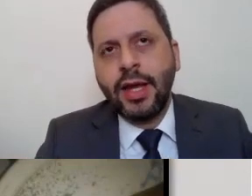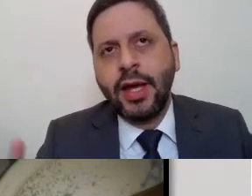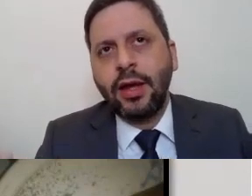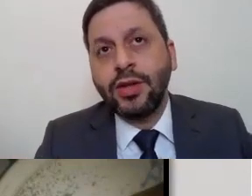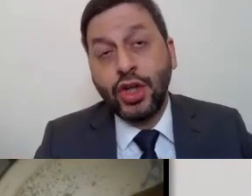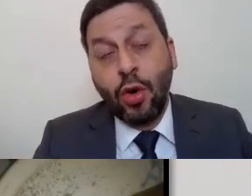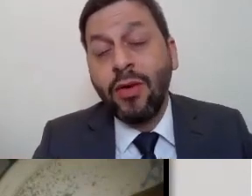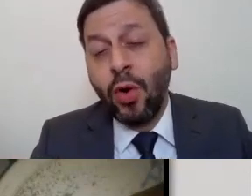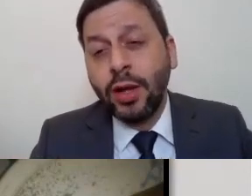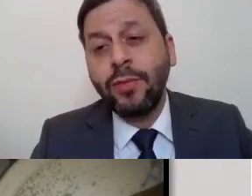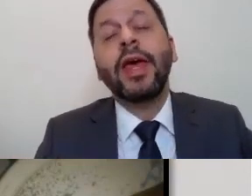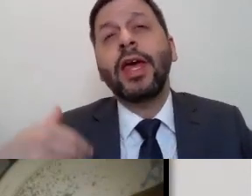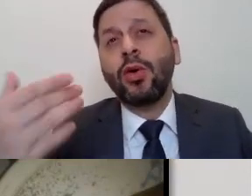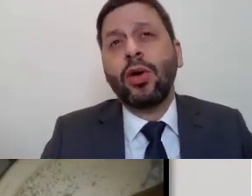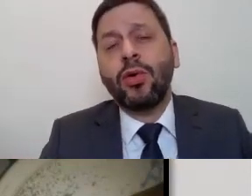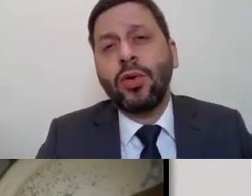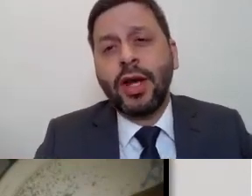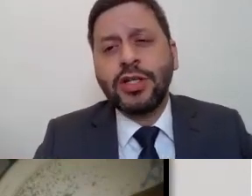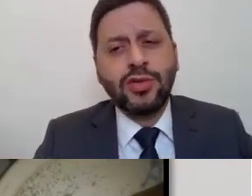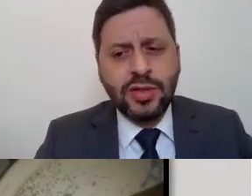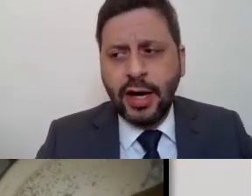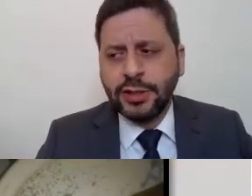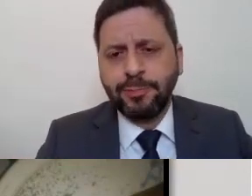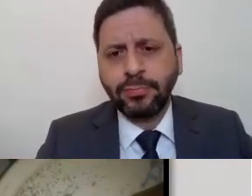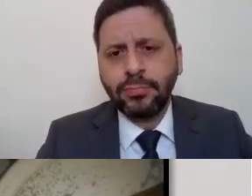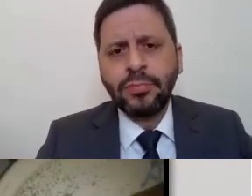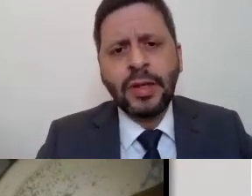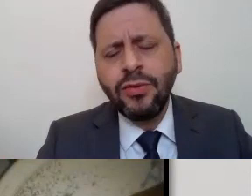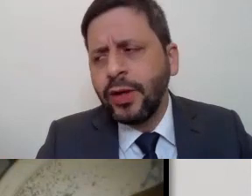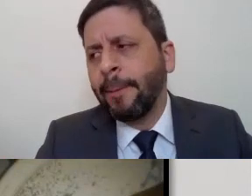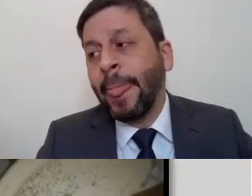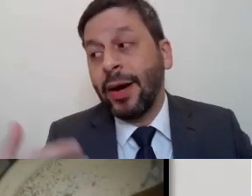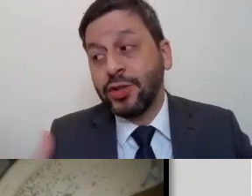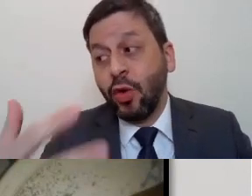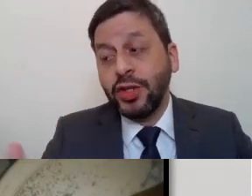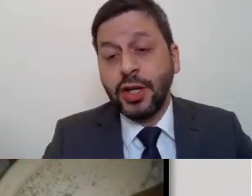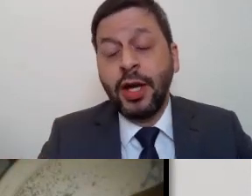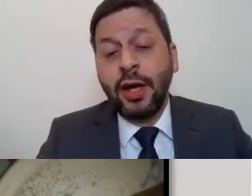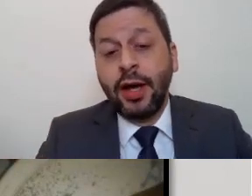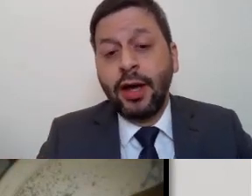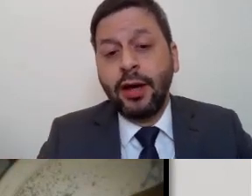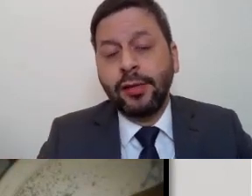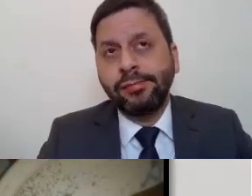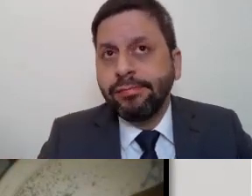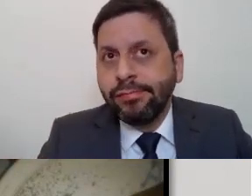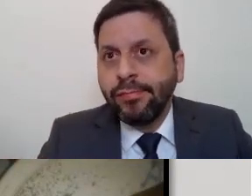cadeia e tirou uma foto e colocou nas redes sociais. Enfim, mas mostra